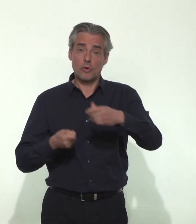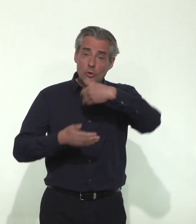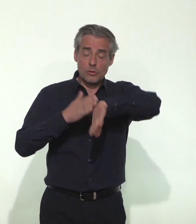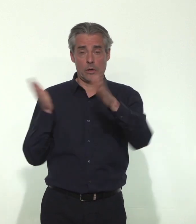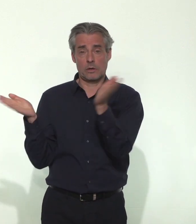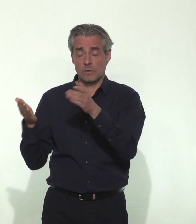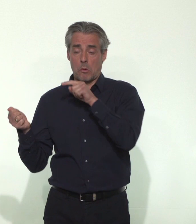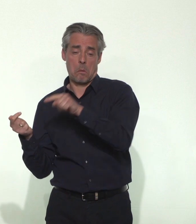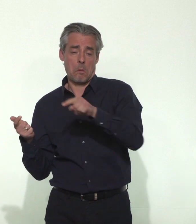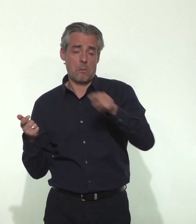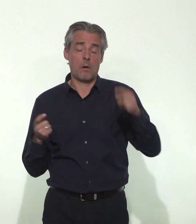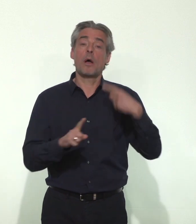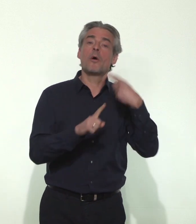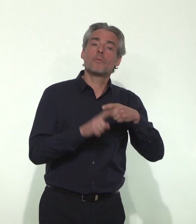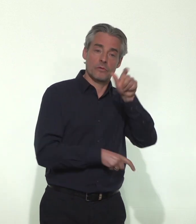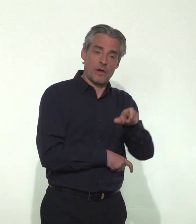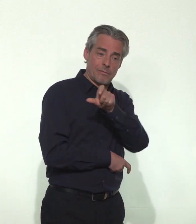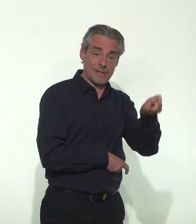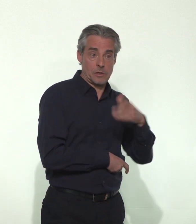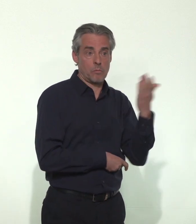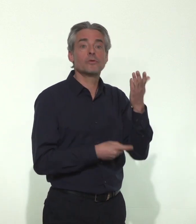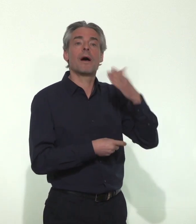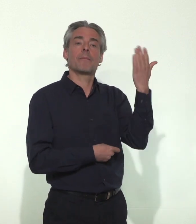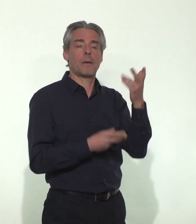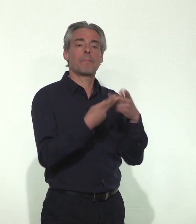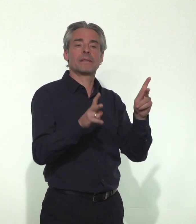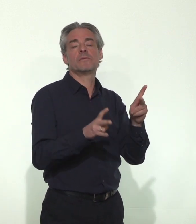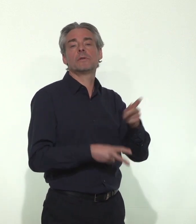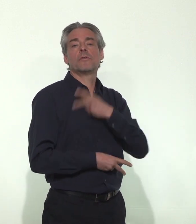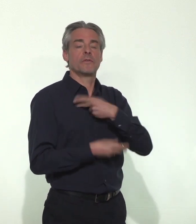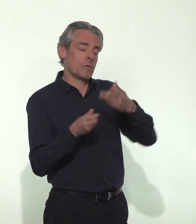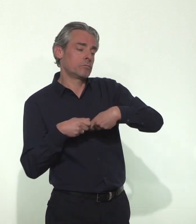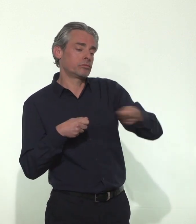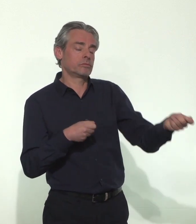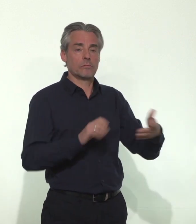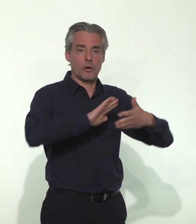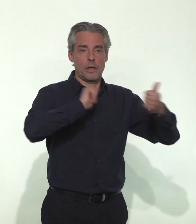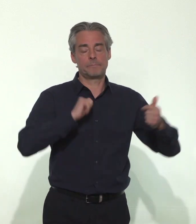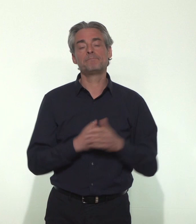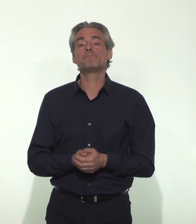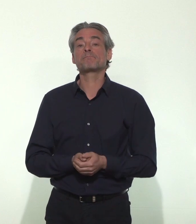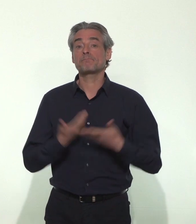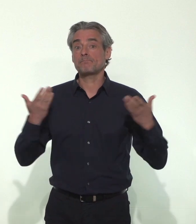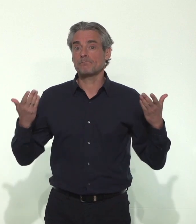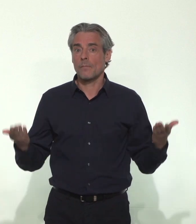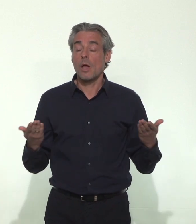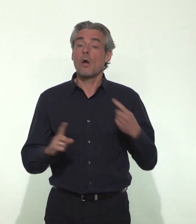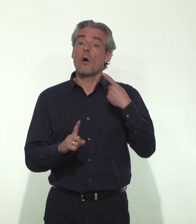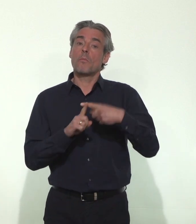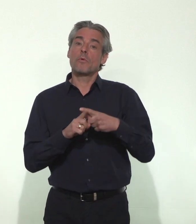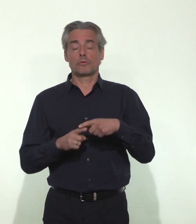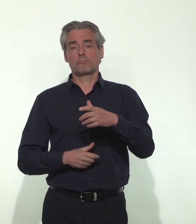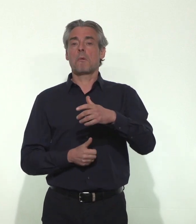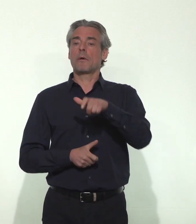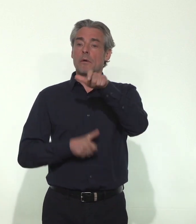sein des établissements de santé et aux pharmacies qui les mettront à disposition des professionnels de santé libéraux. Par ailleurs, les acteurs